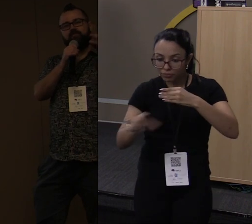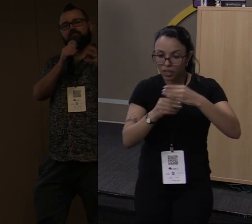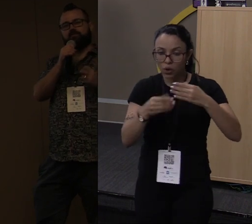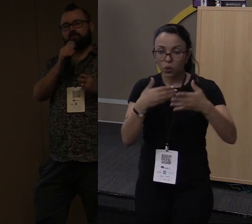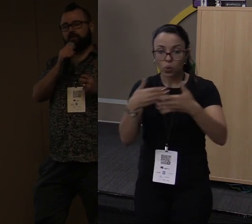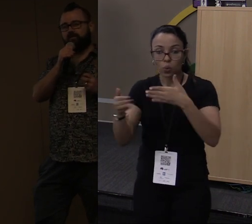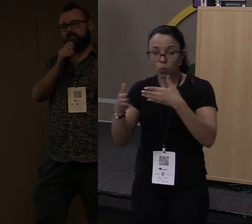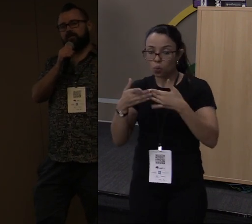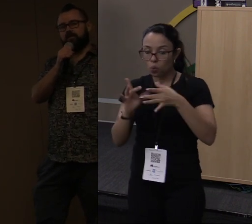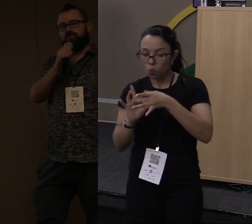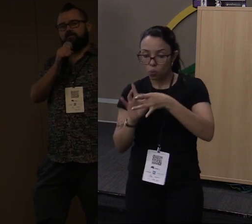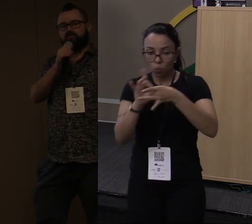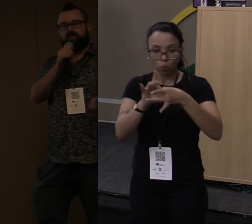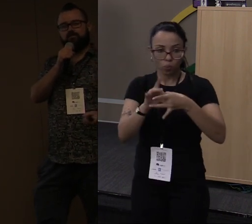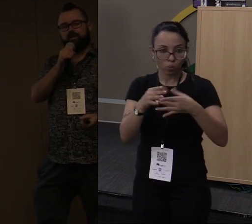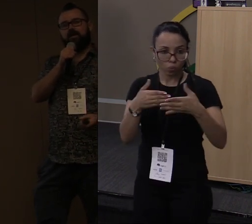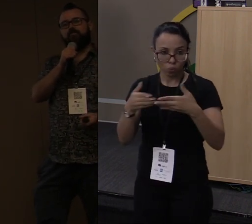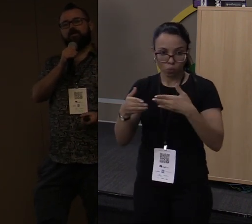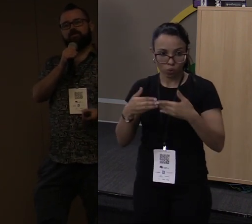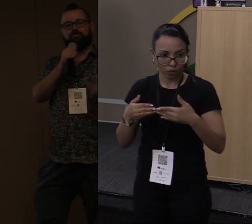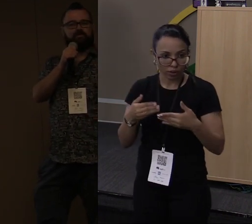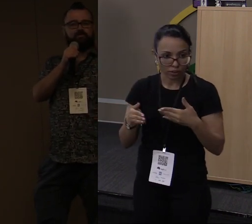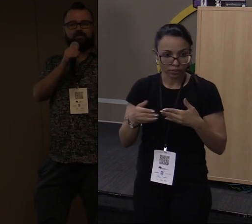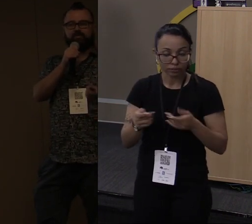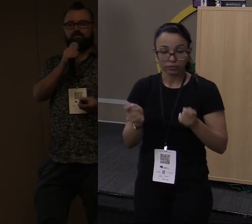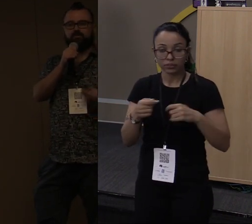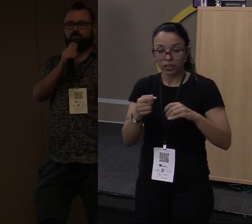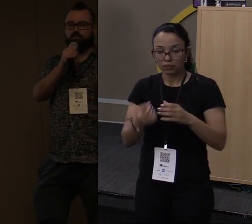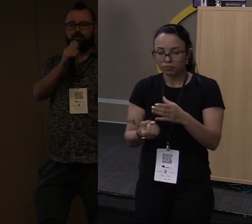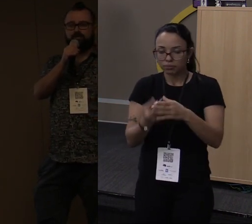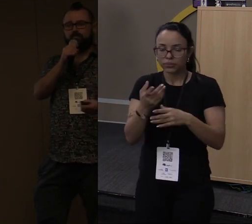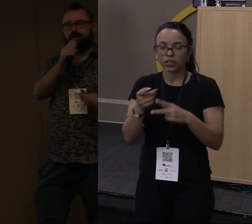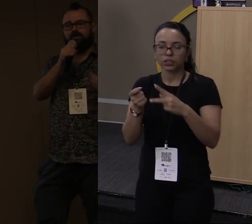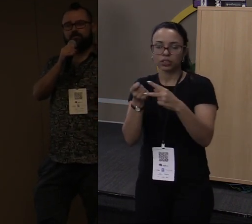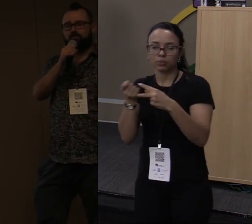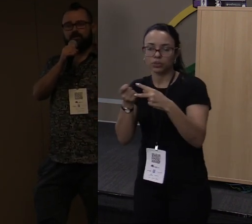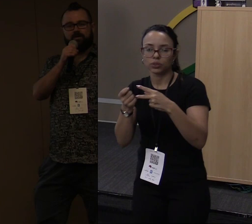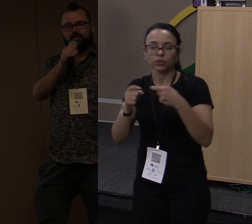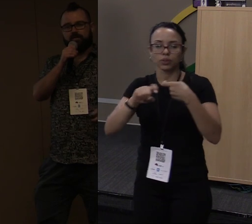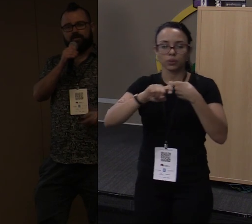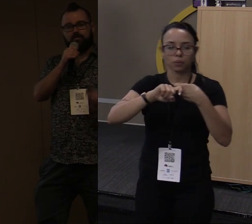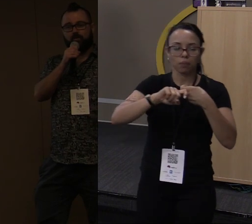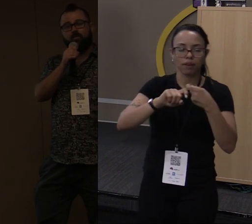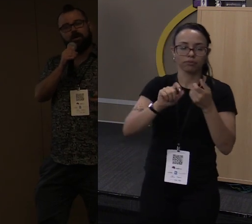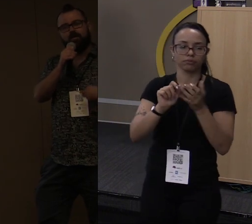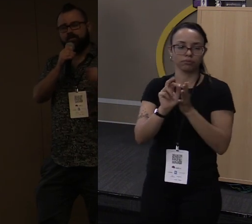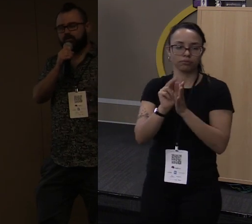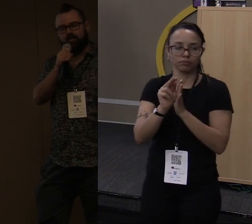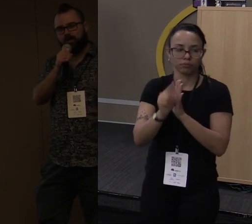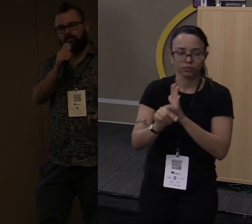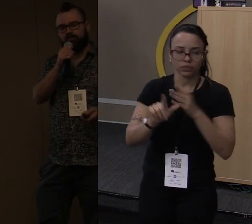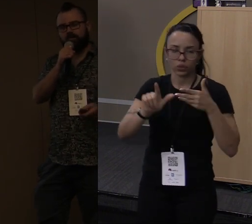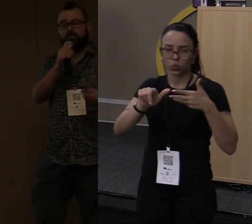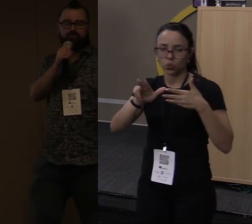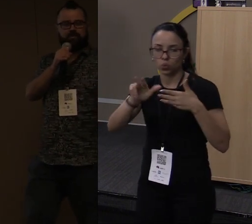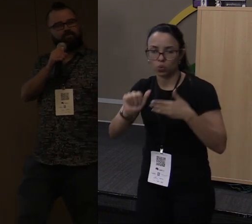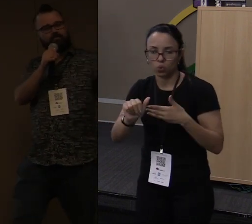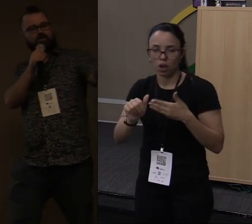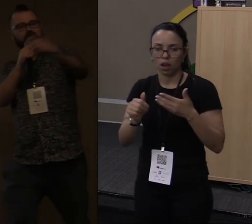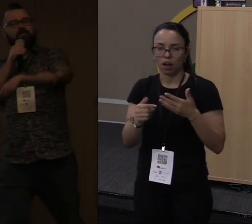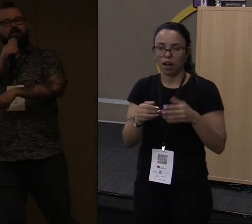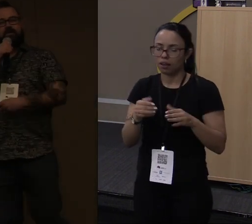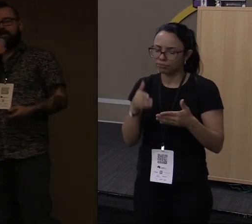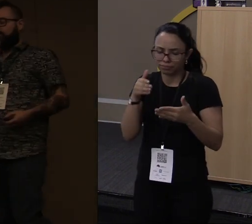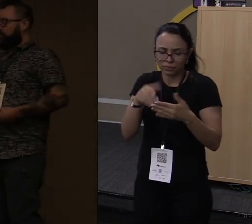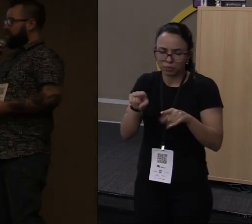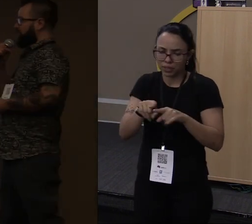você cria uma função em Rust, você consegue usar a partir do JavaScript, do Ruby, do Python, do Lua e de qualquer outra. Até do C você